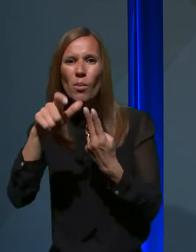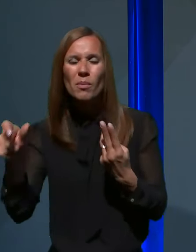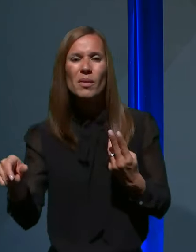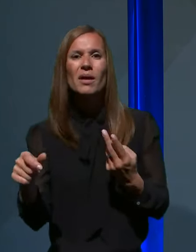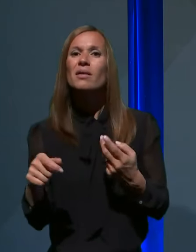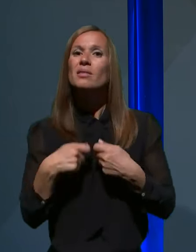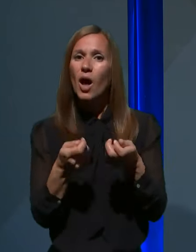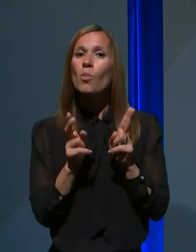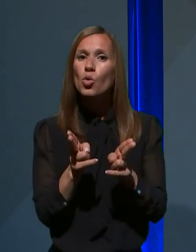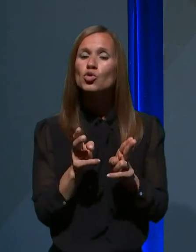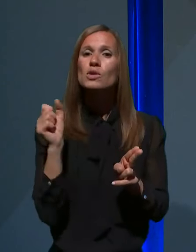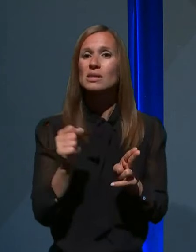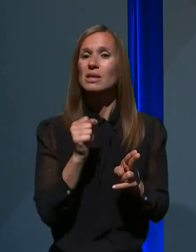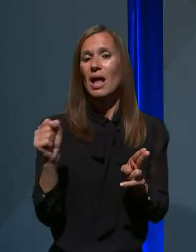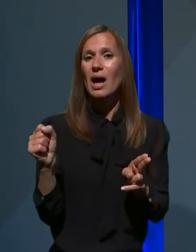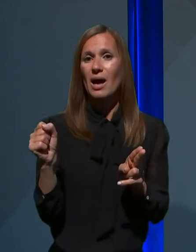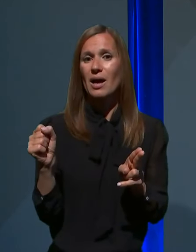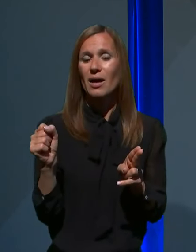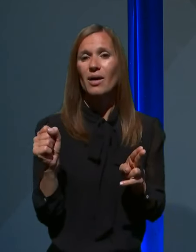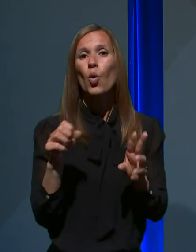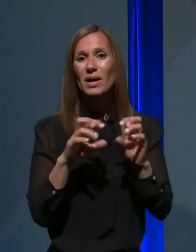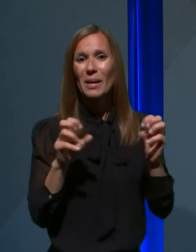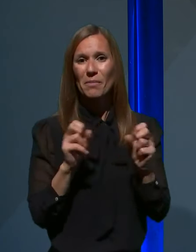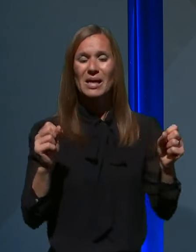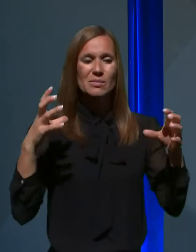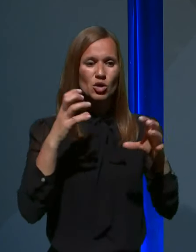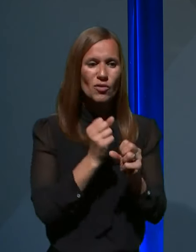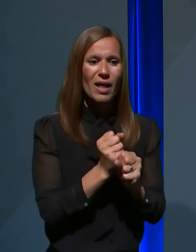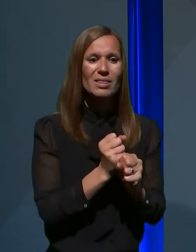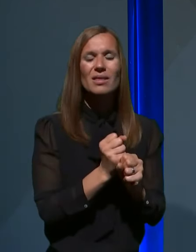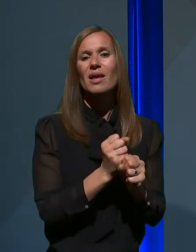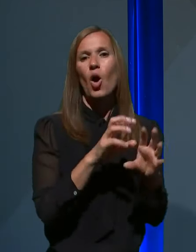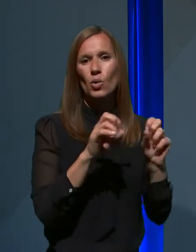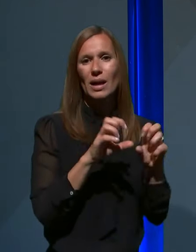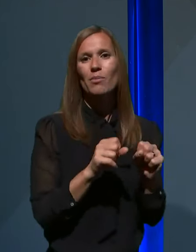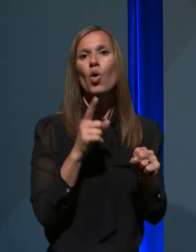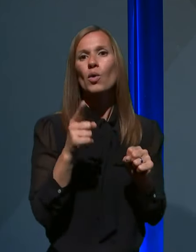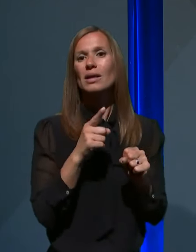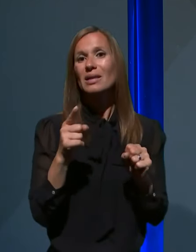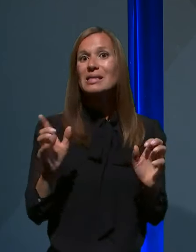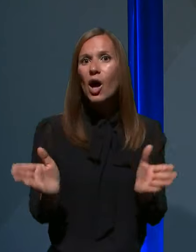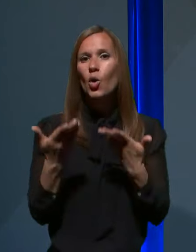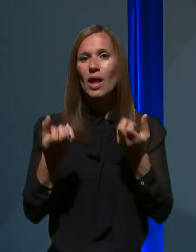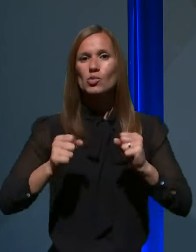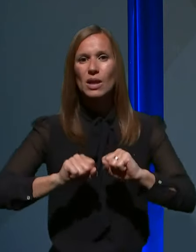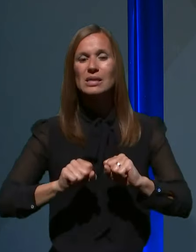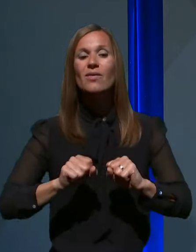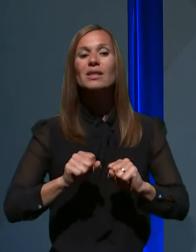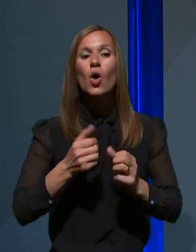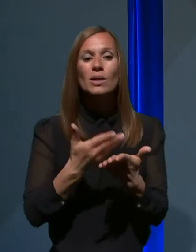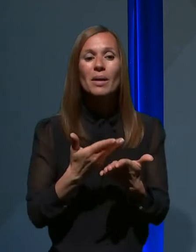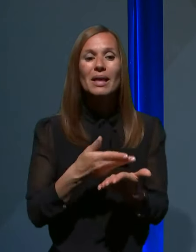omejitvenih ukrepov kot zagona gospodarstva v temeli na dokazanih in preverenih podatkih.